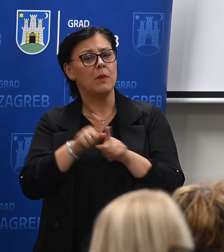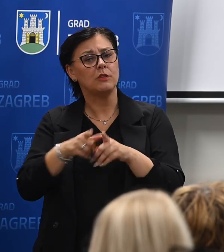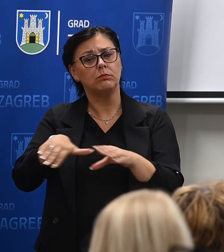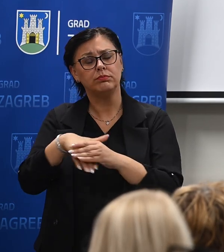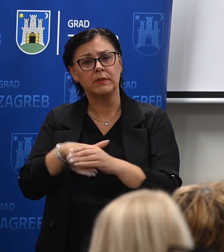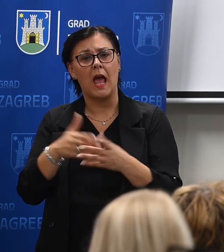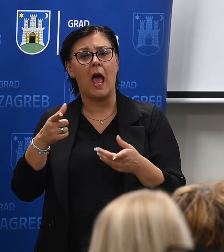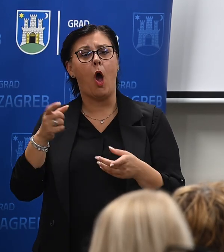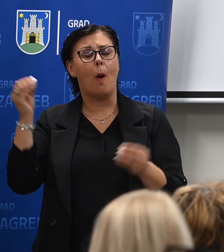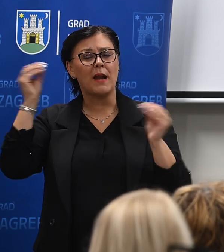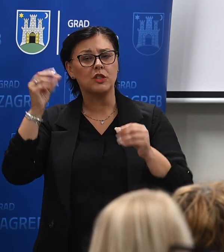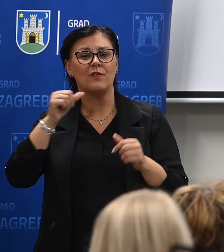i u socijalnim uslogama pratiti.